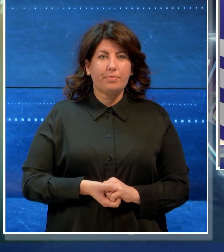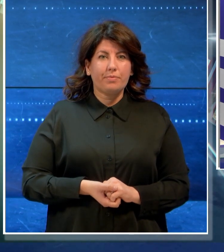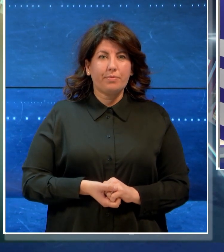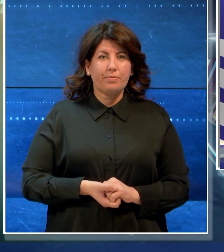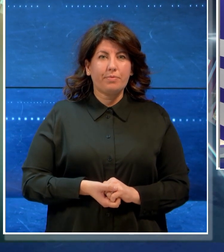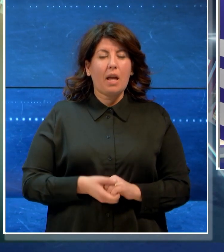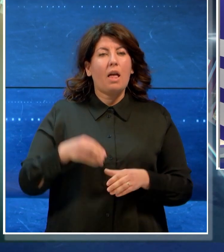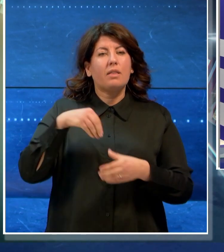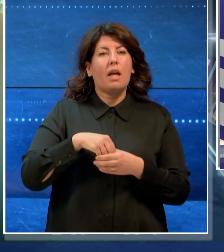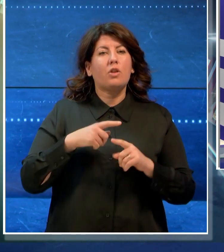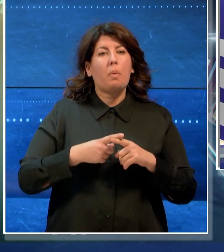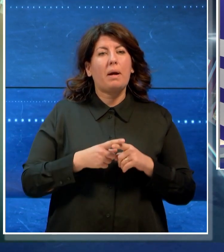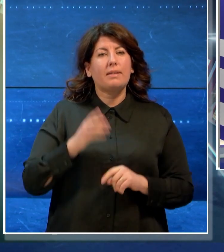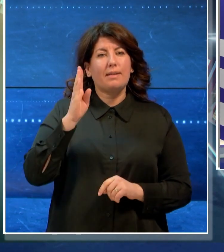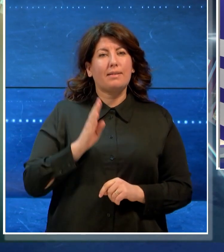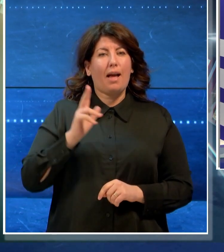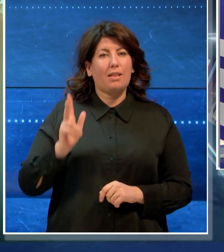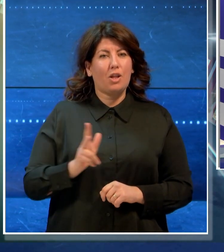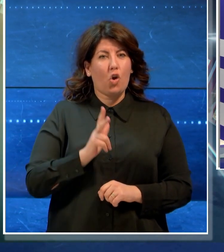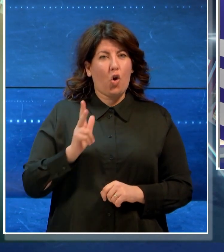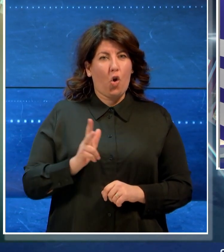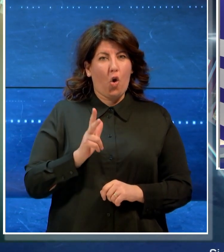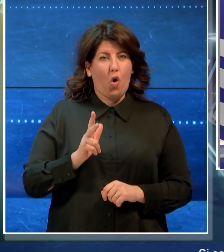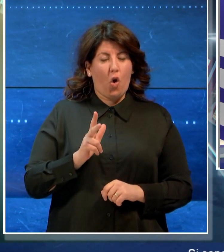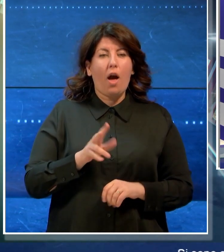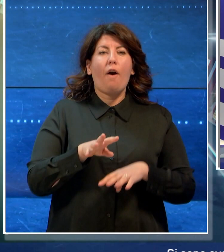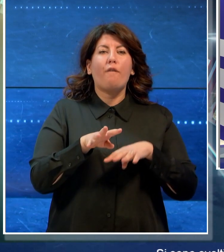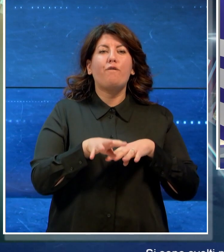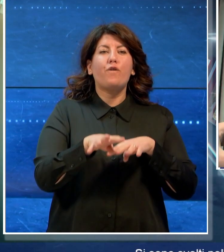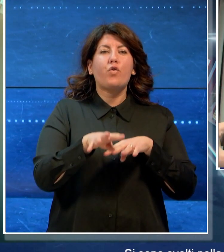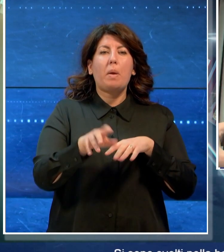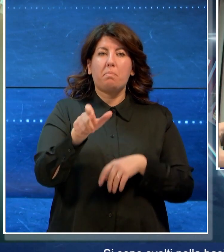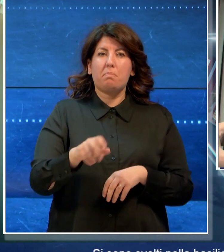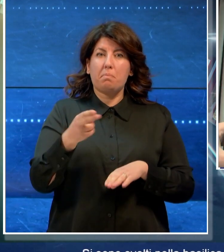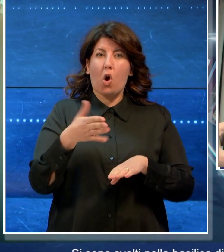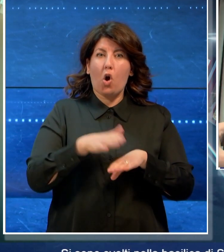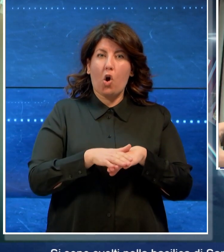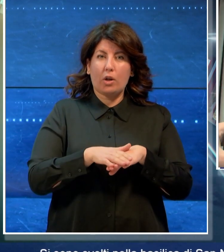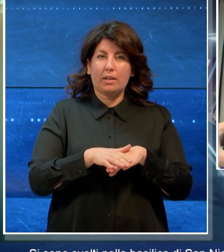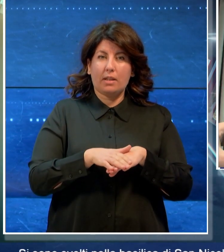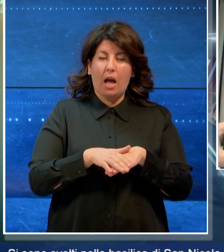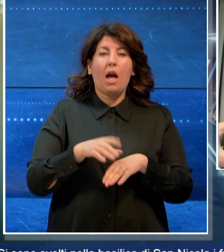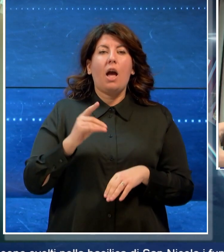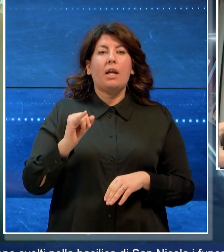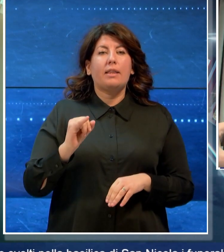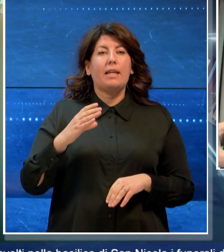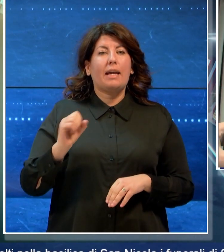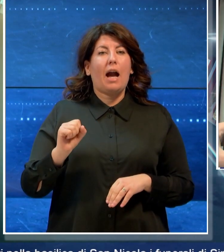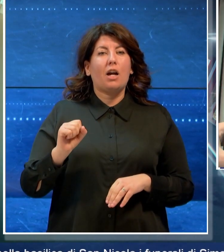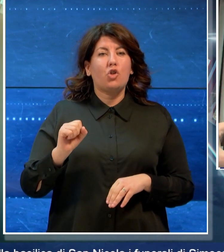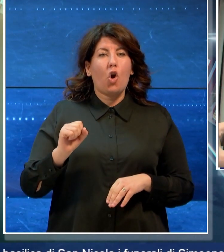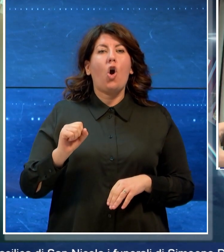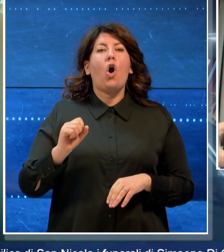nella Basilica di San Nicola i funerali di Simeone di Cagno a Brescia, ex